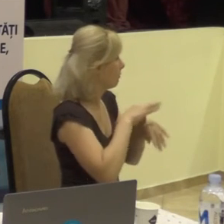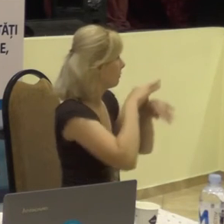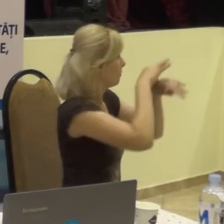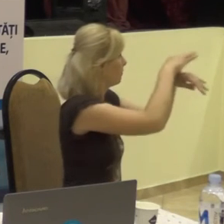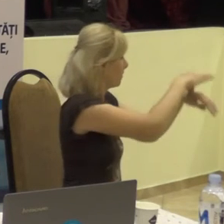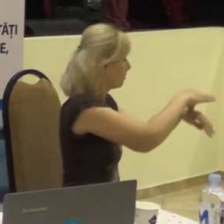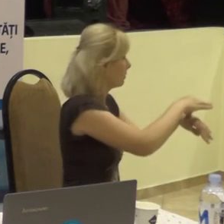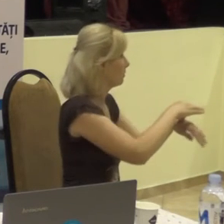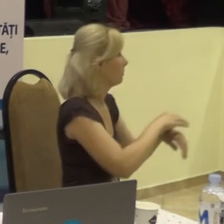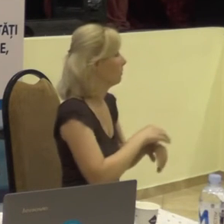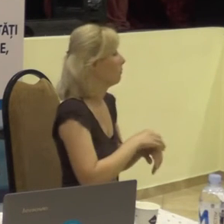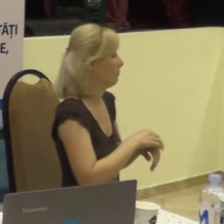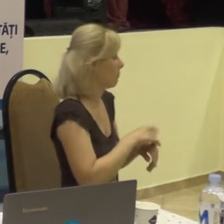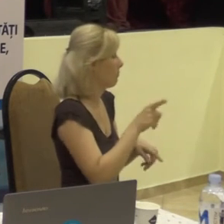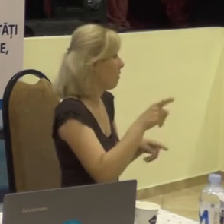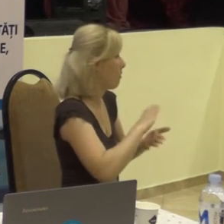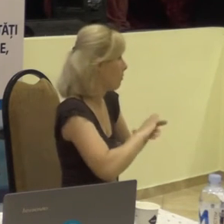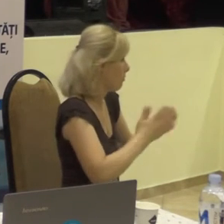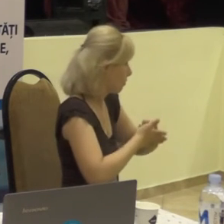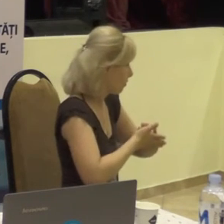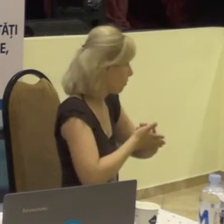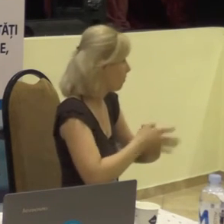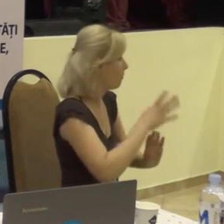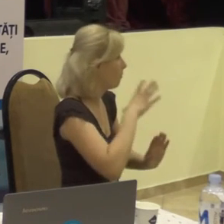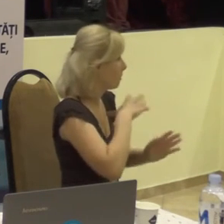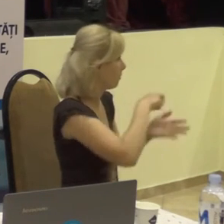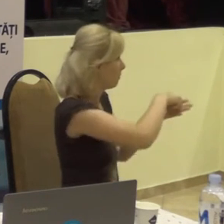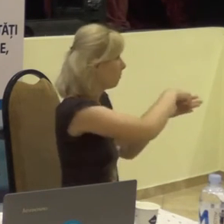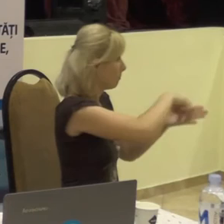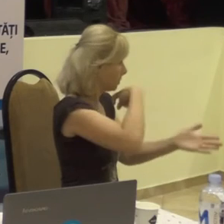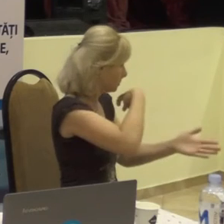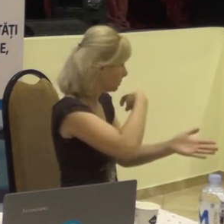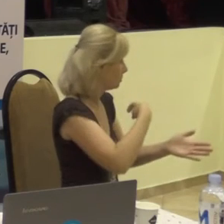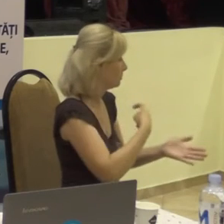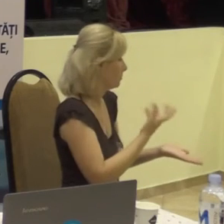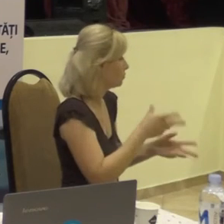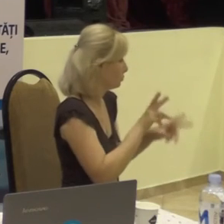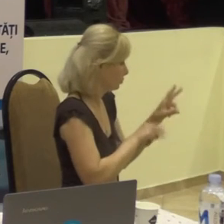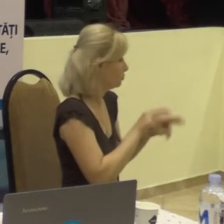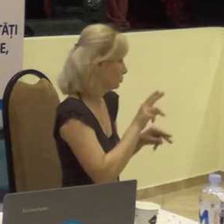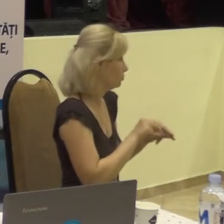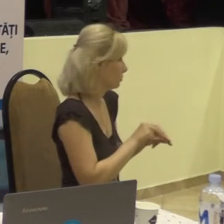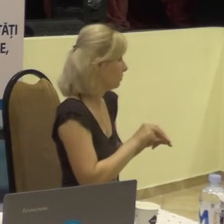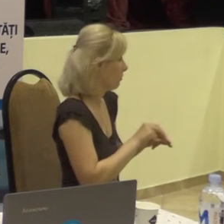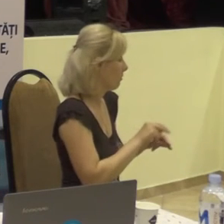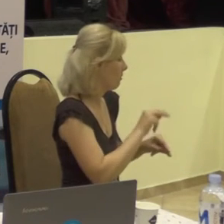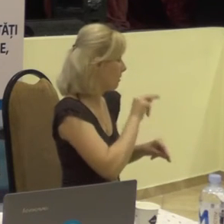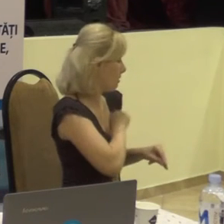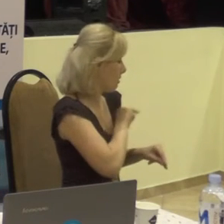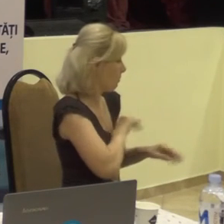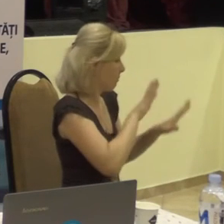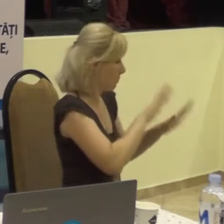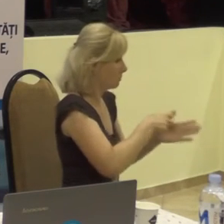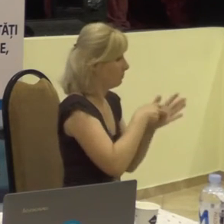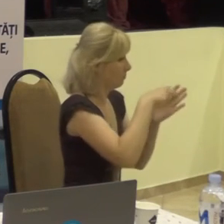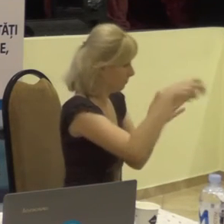se duce conform solicitării înscris de la locul de muncă.